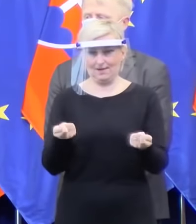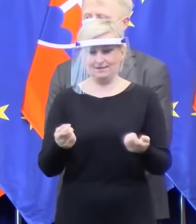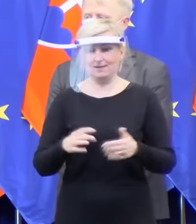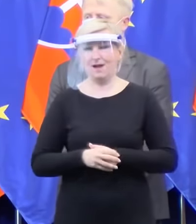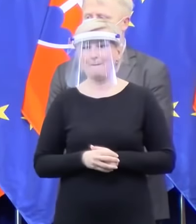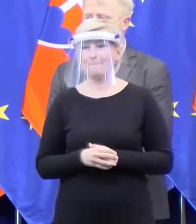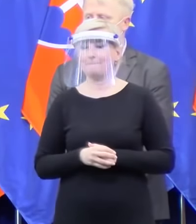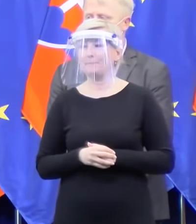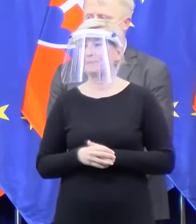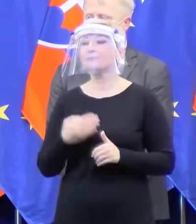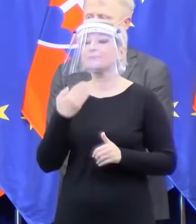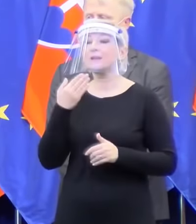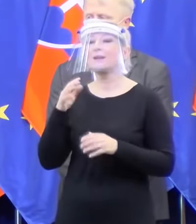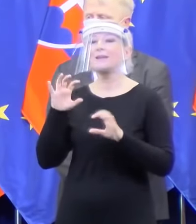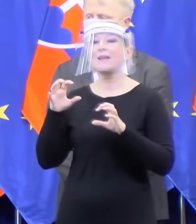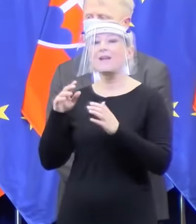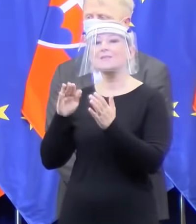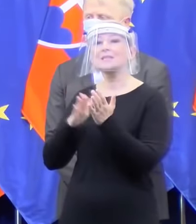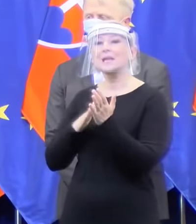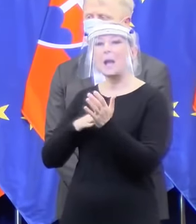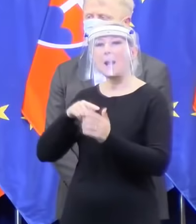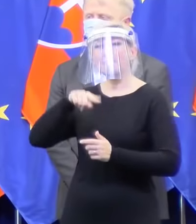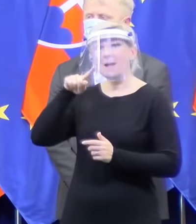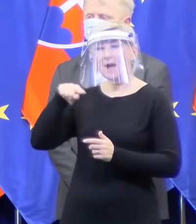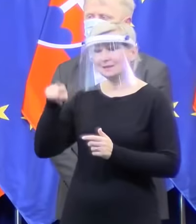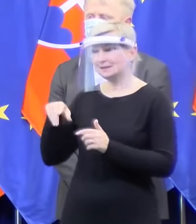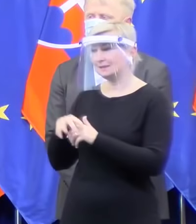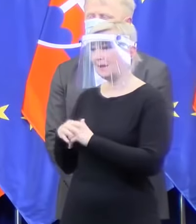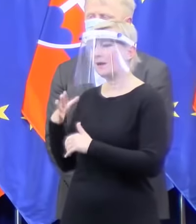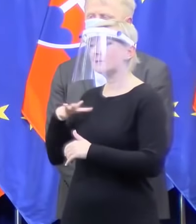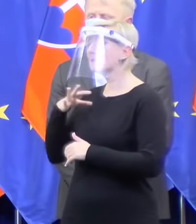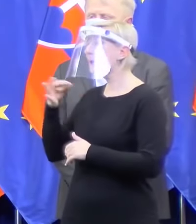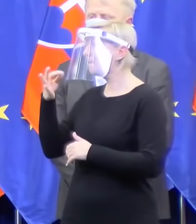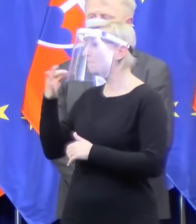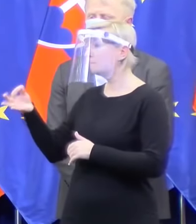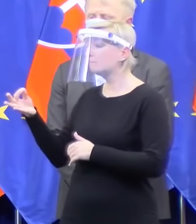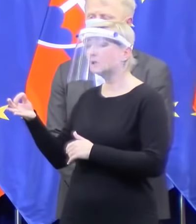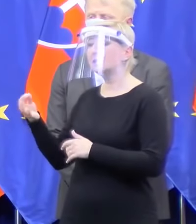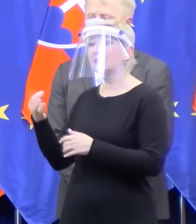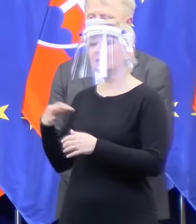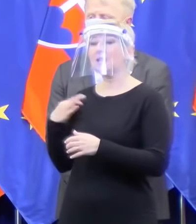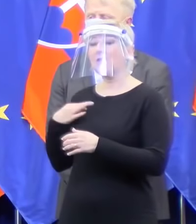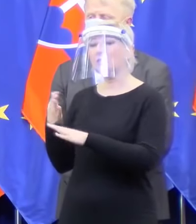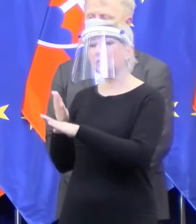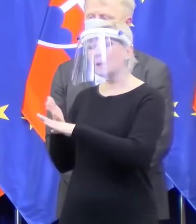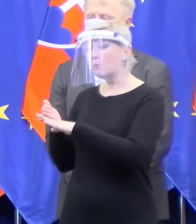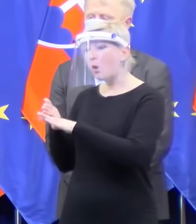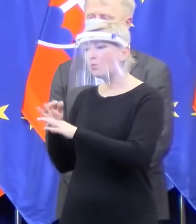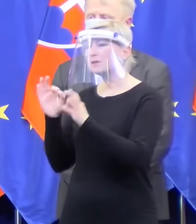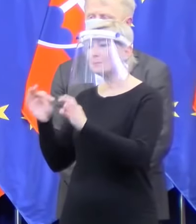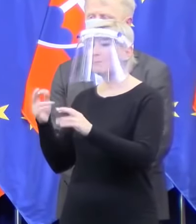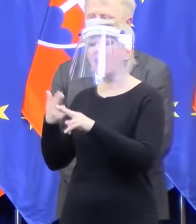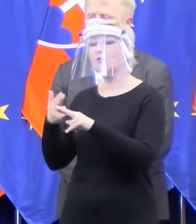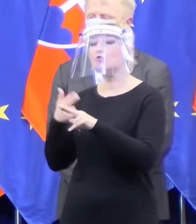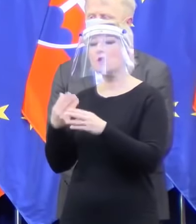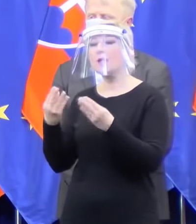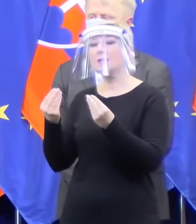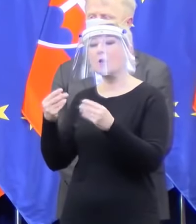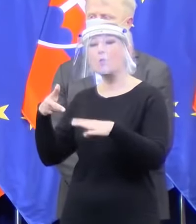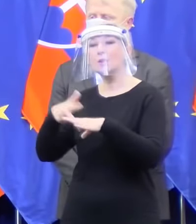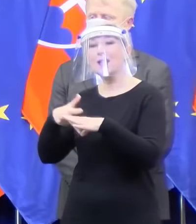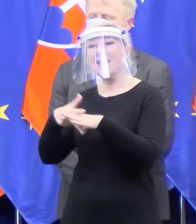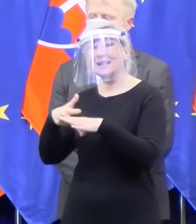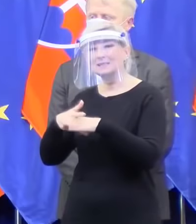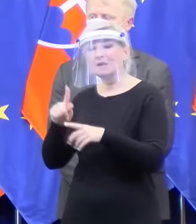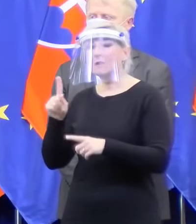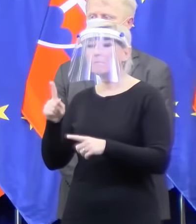Televízia Markýza. Dobrý deň, Ľubica Janíkova Markýza. Ja chcem ešte opýtať na tie zdravotnícke pomôcky, že z práve štátnych hmotných rezerví mala byť dodana ešte